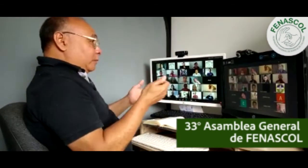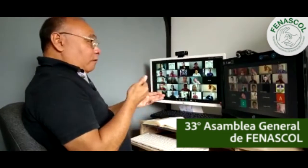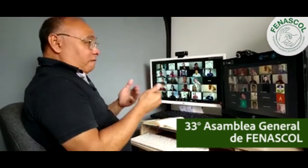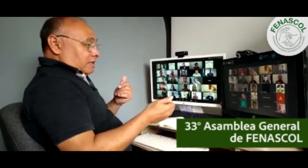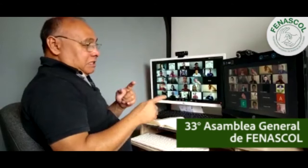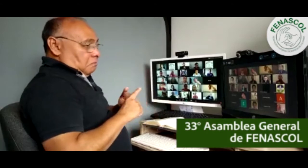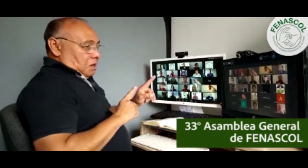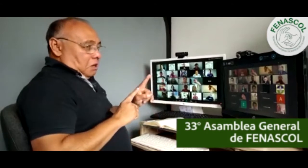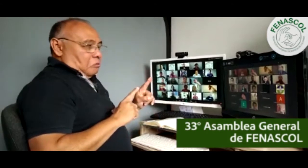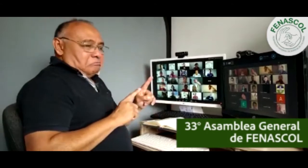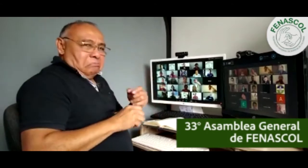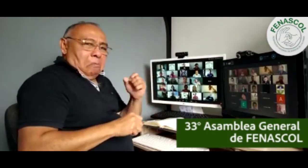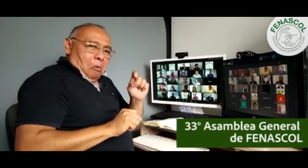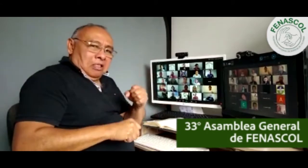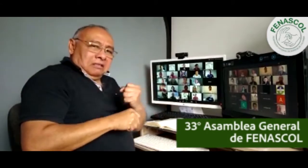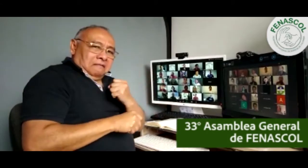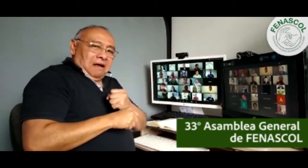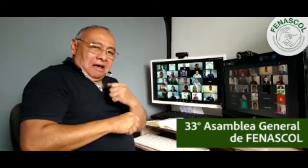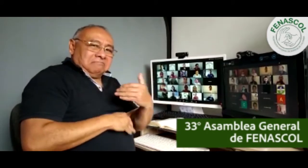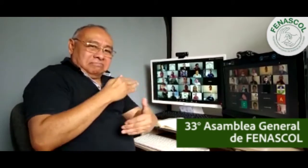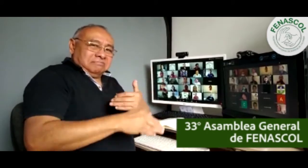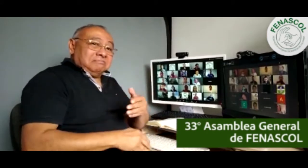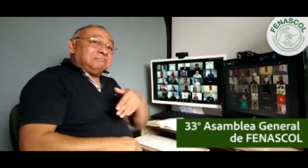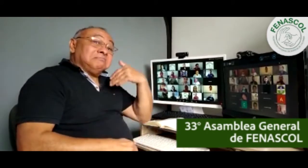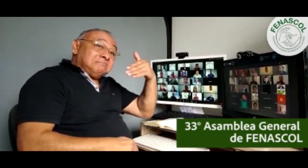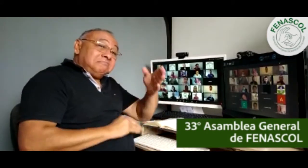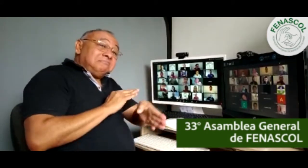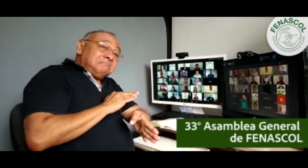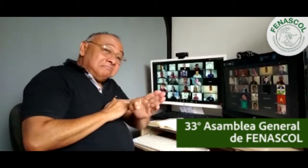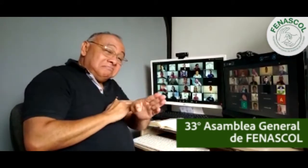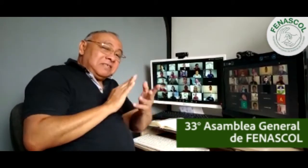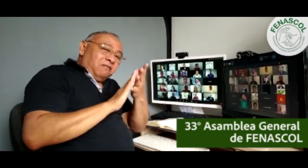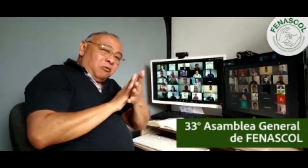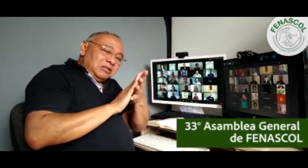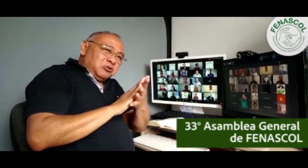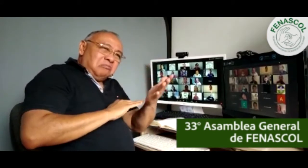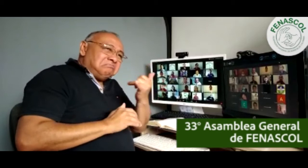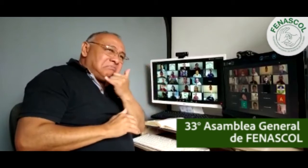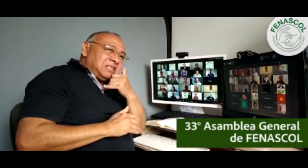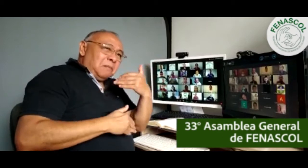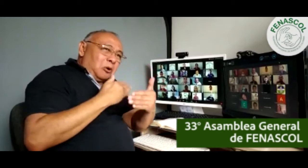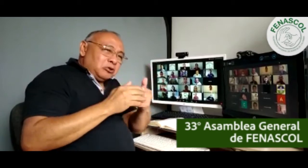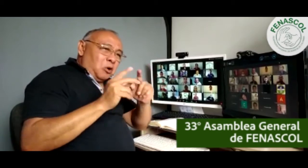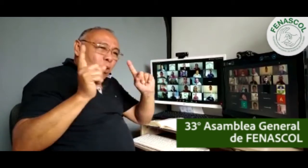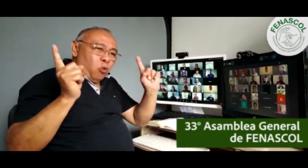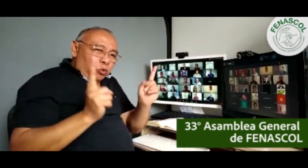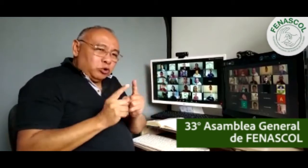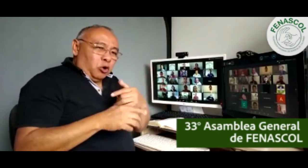Reitero, no ha sido fácil, pero el trabajo ha sido posible. Vamos a seguir compartiendo con ustedes más información y las conclusiones de esta